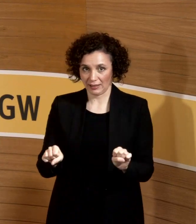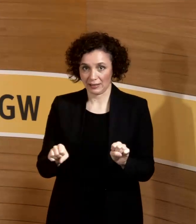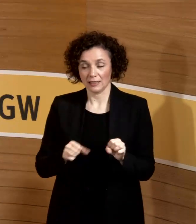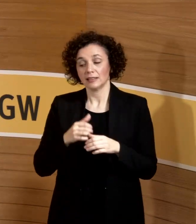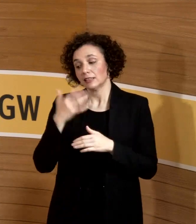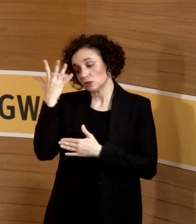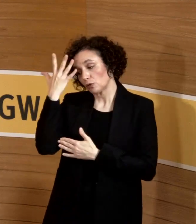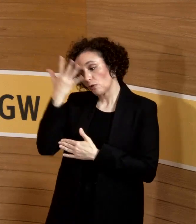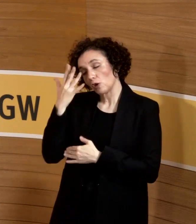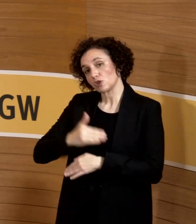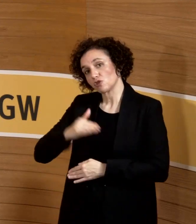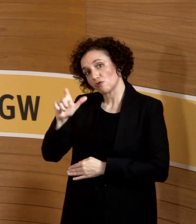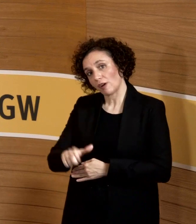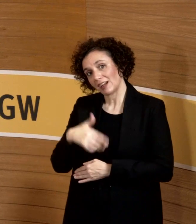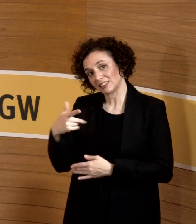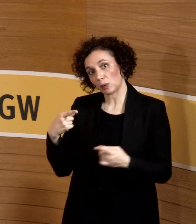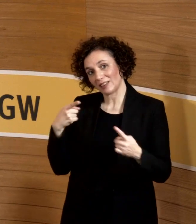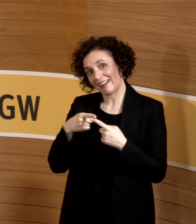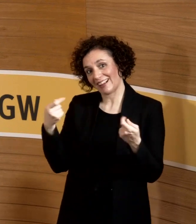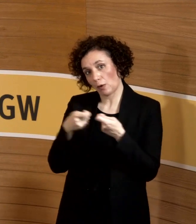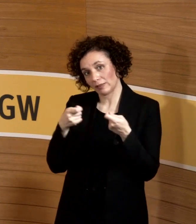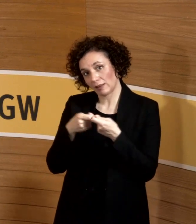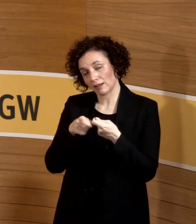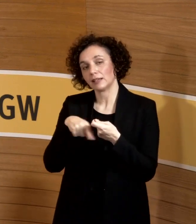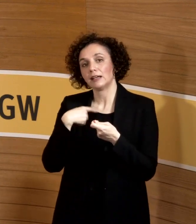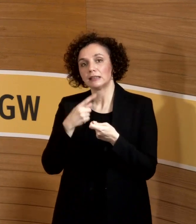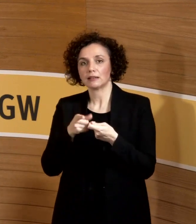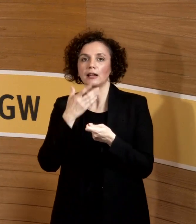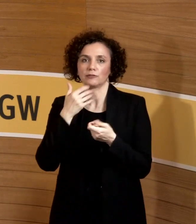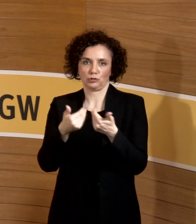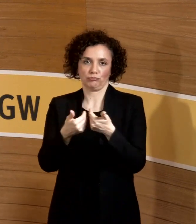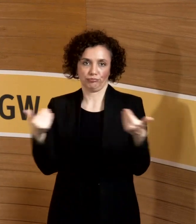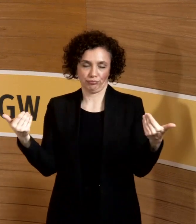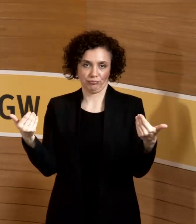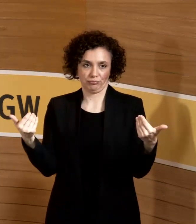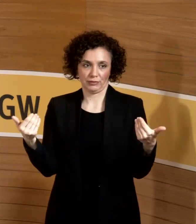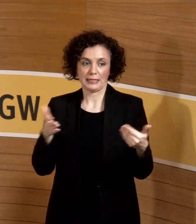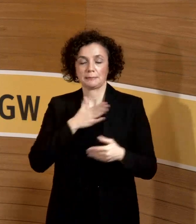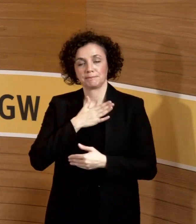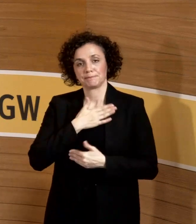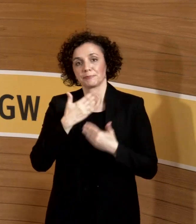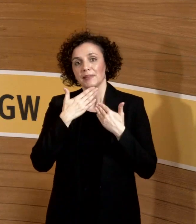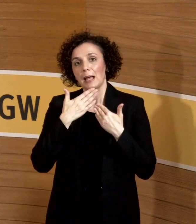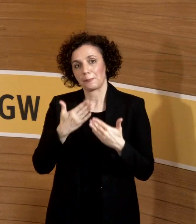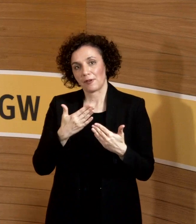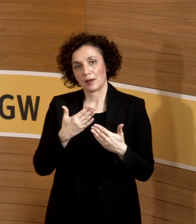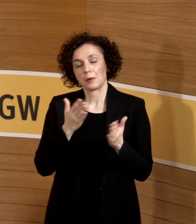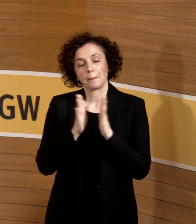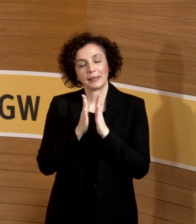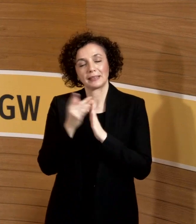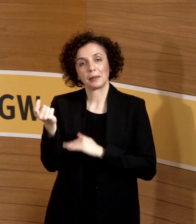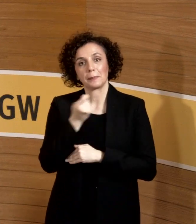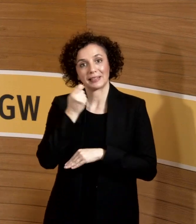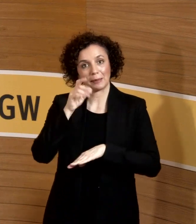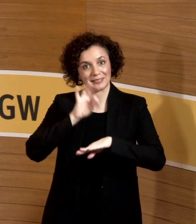für diese Patientengruppen erstmal gemieden werden. Dann empfehlen wir dringend, dass die Schwangere zu uns als betriebsärztlichen